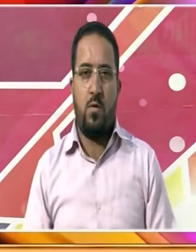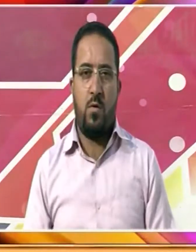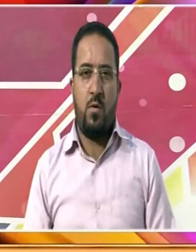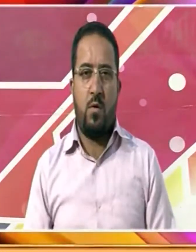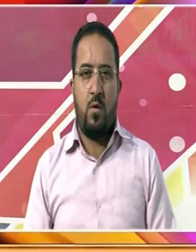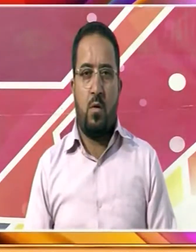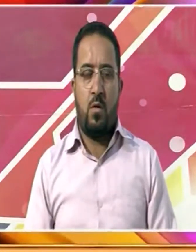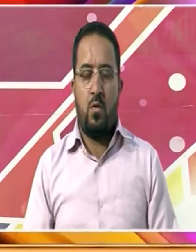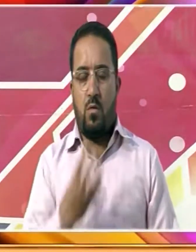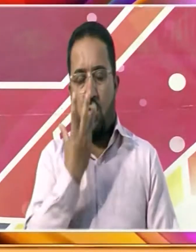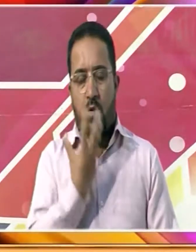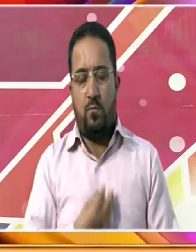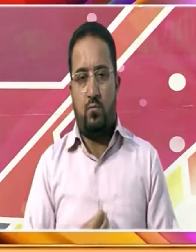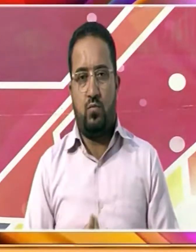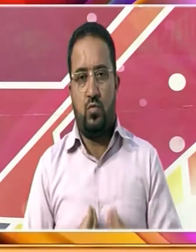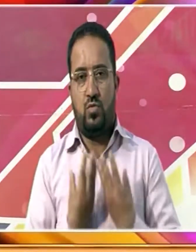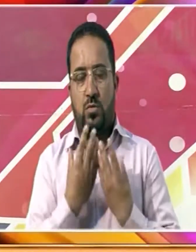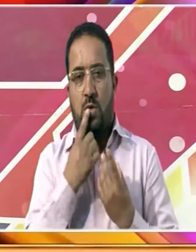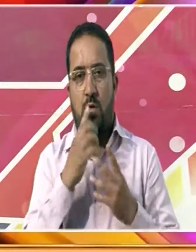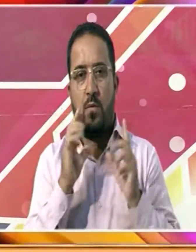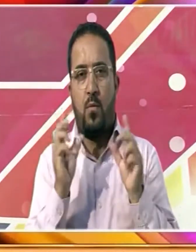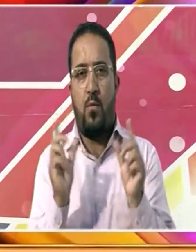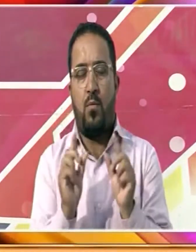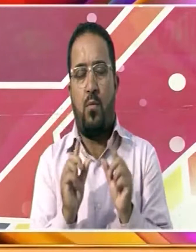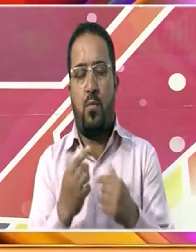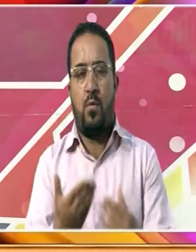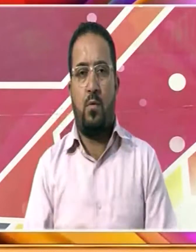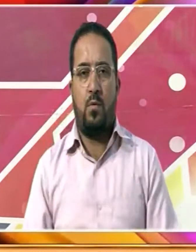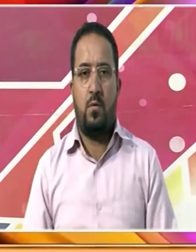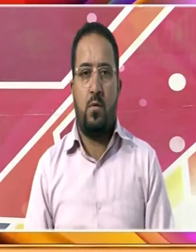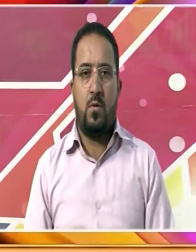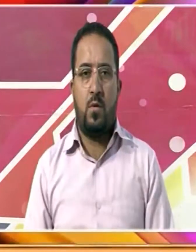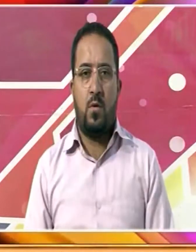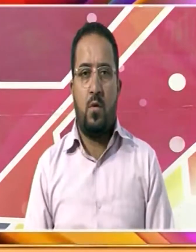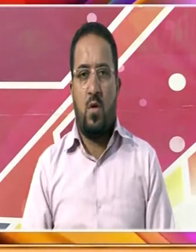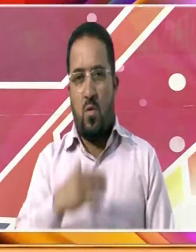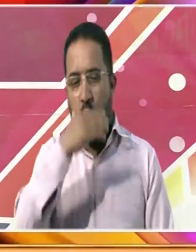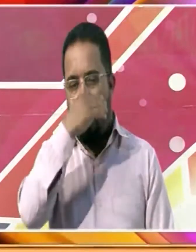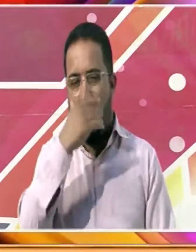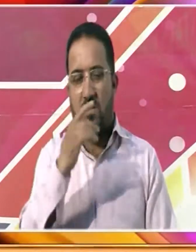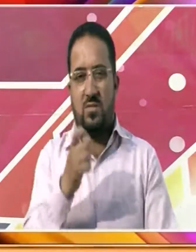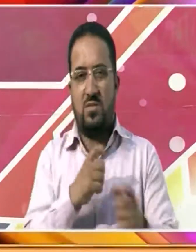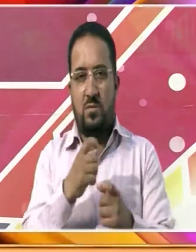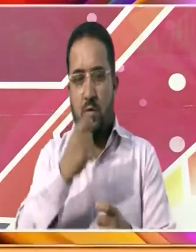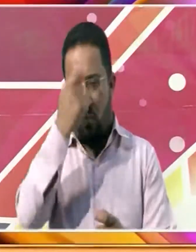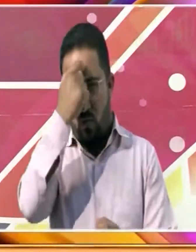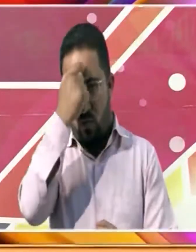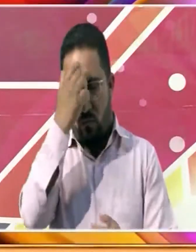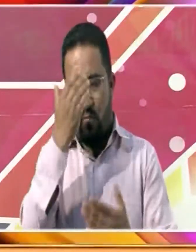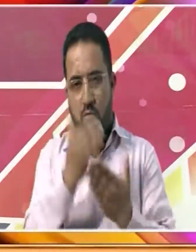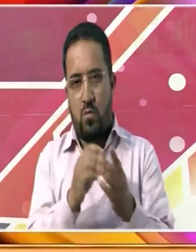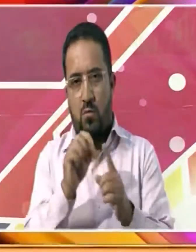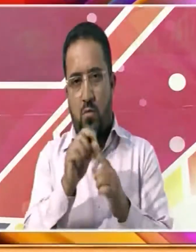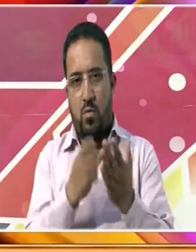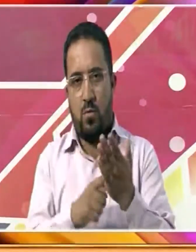کہ وہ امن امان کو فروغ دینے کیلئے دہشت پیدا کرنے والے اناثر کو